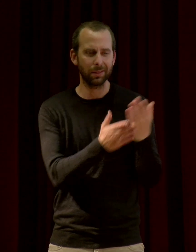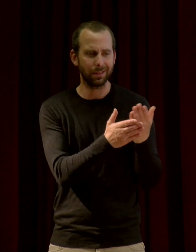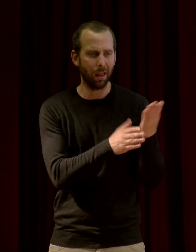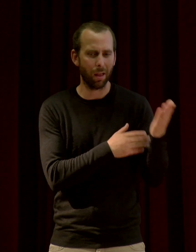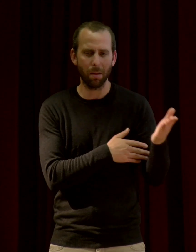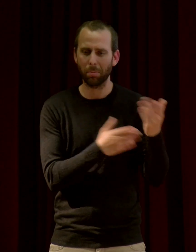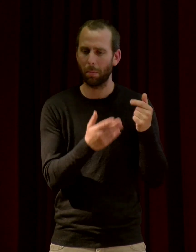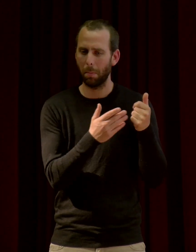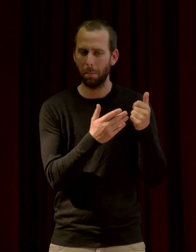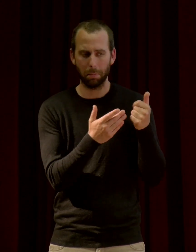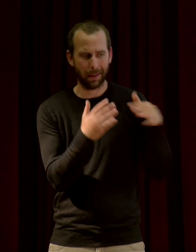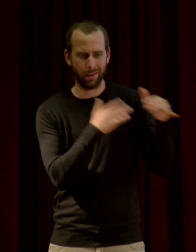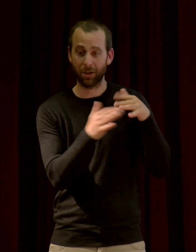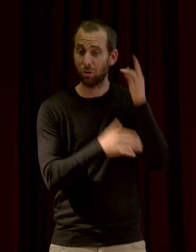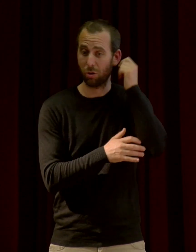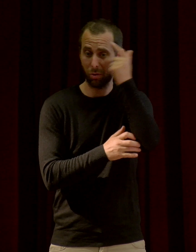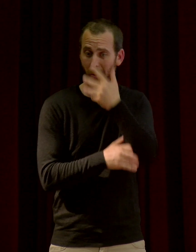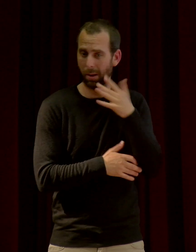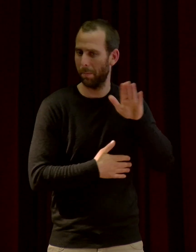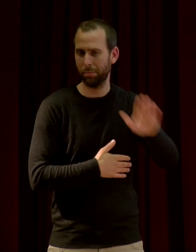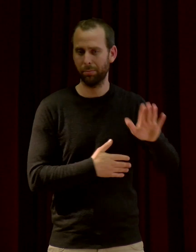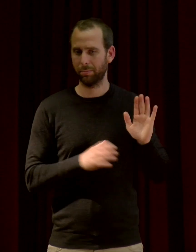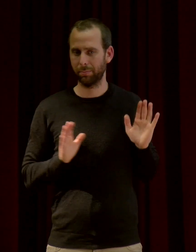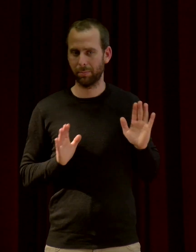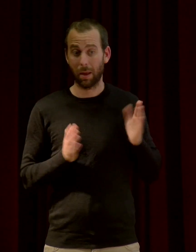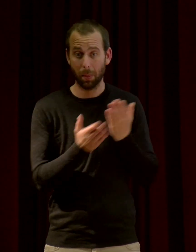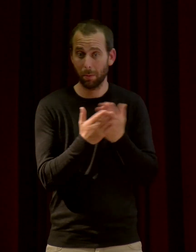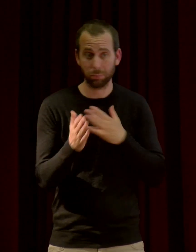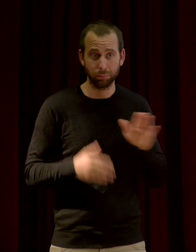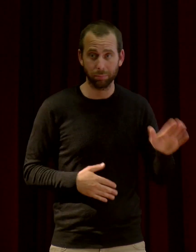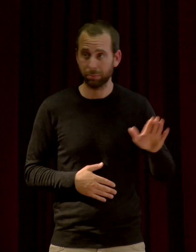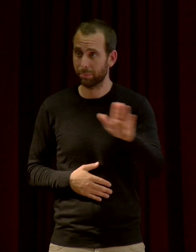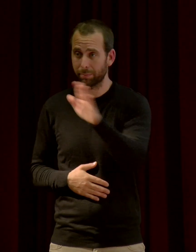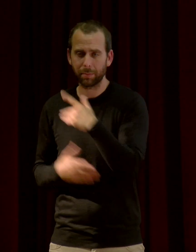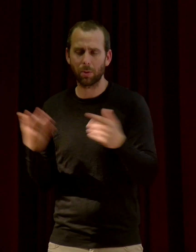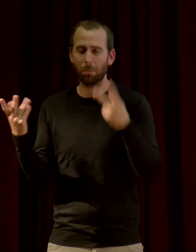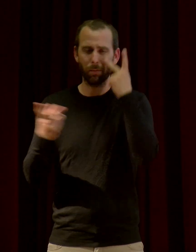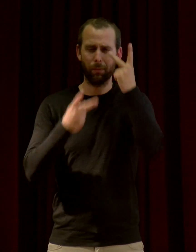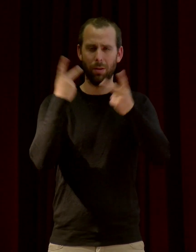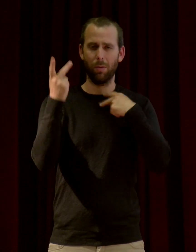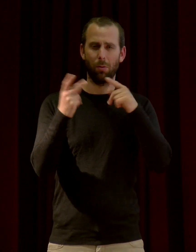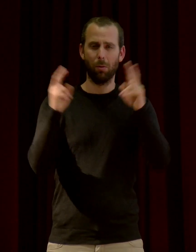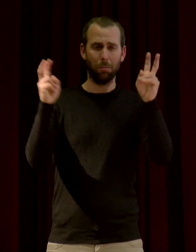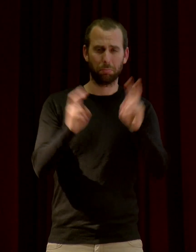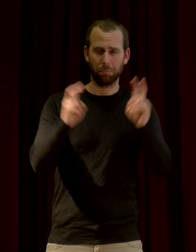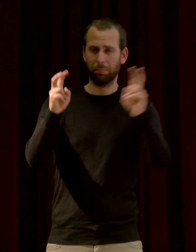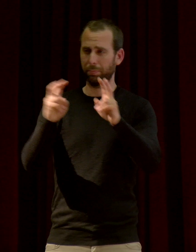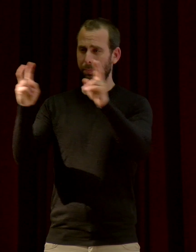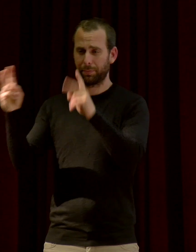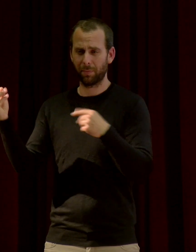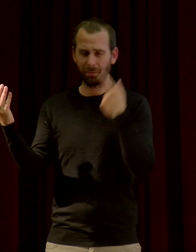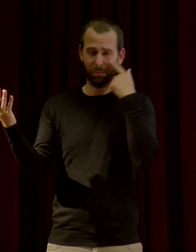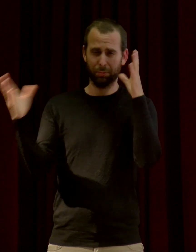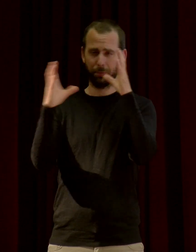a tous des paysages sensoriels différents. voilà, certains voient bien, d'autres entendent mal. Moi, je suis quasiment